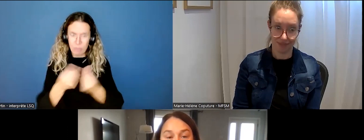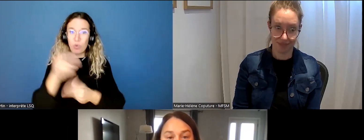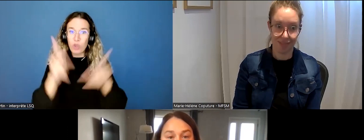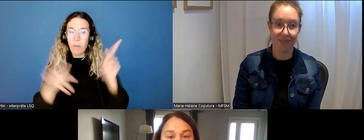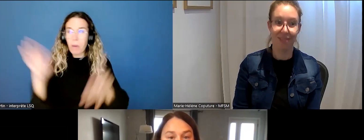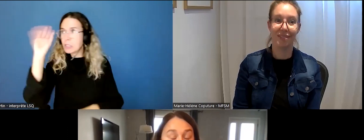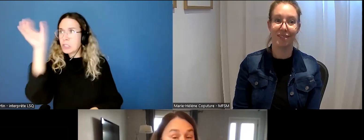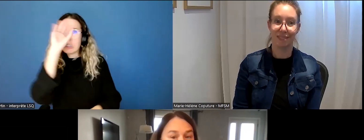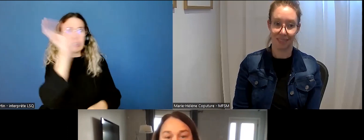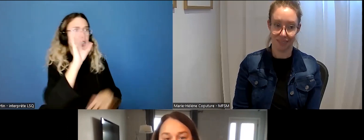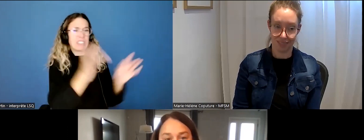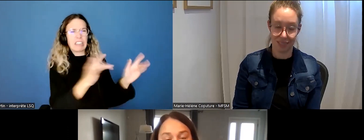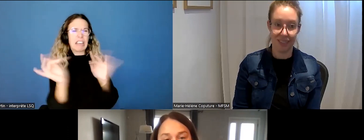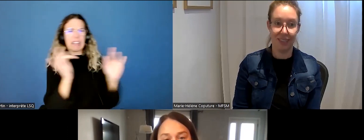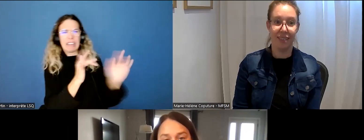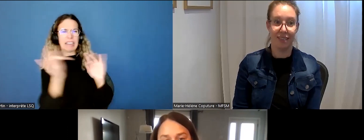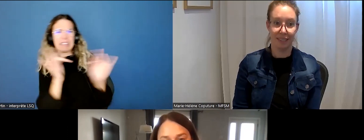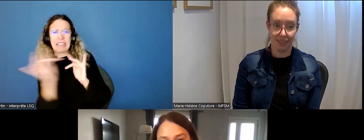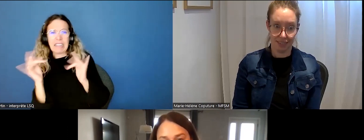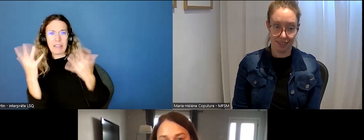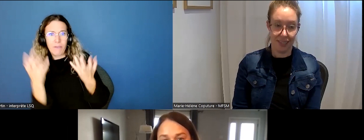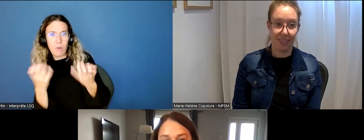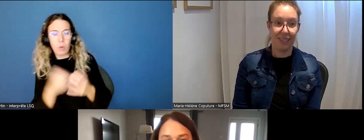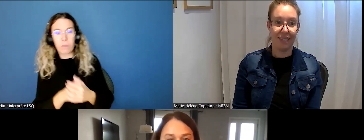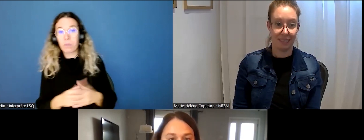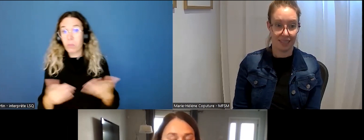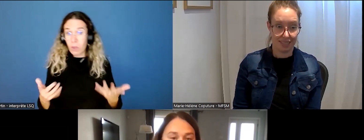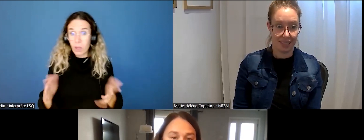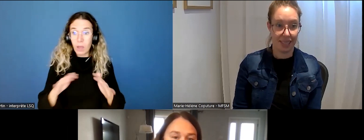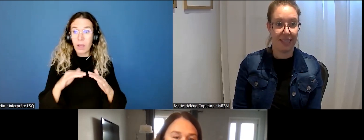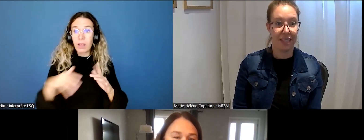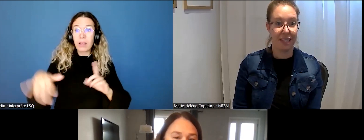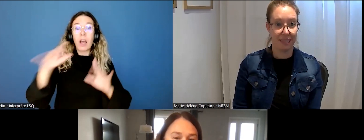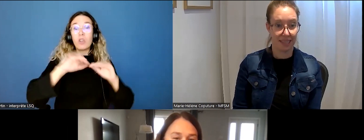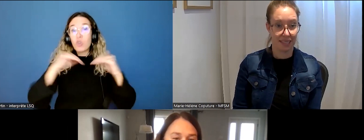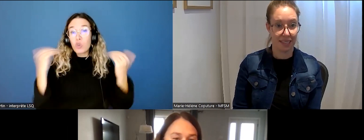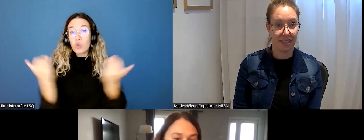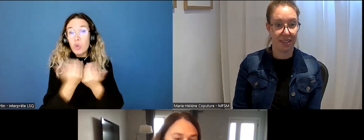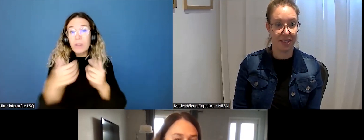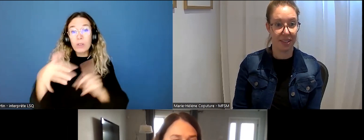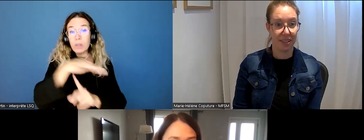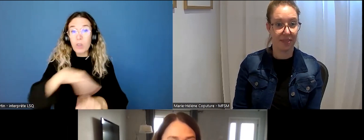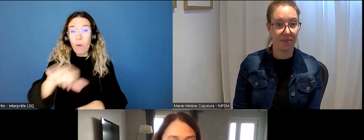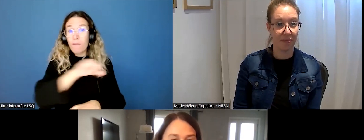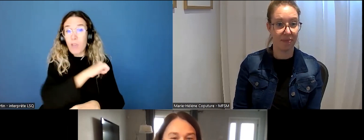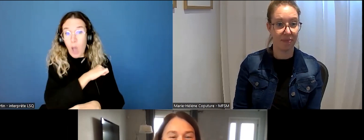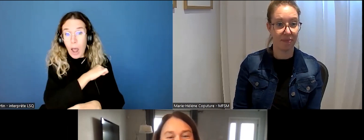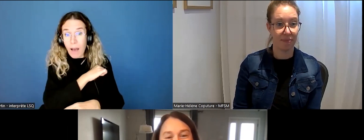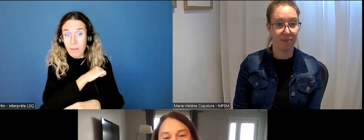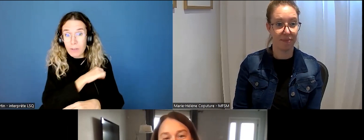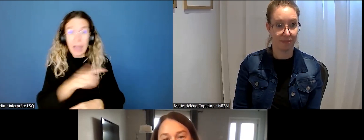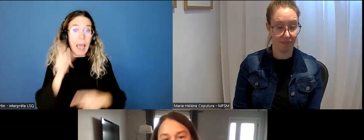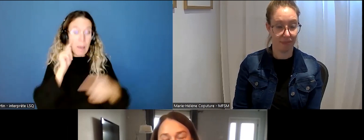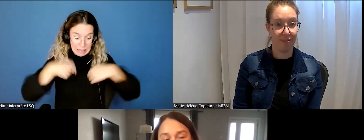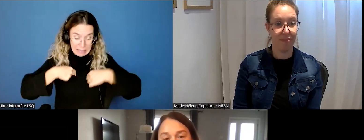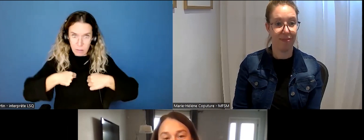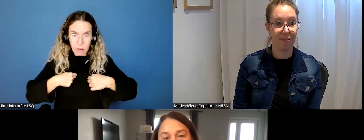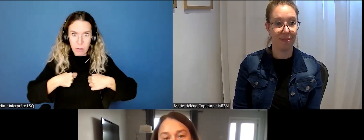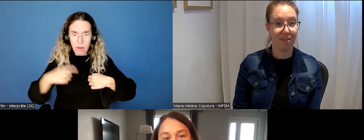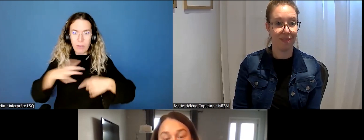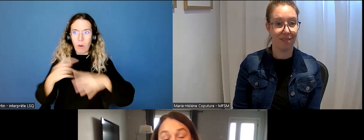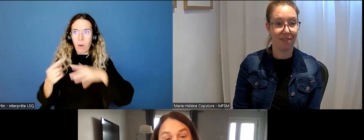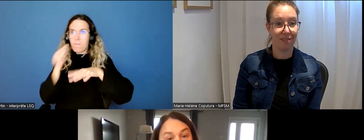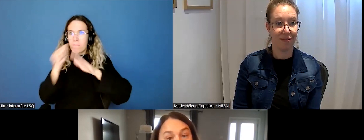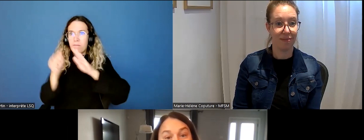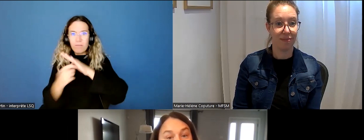cherche à quitter. Évidemment, ce n pas toutes les situations de violence conjugale qui se rendent chez nous. Il y beaucoup de situations